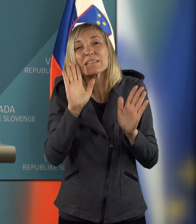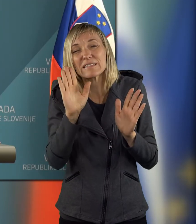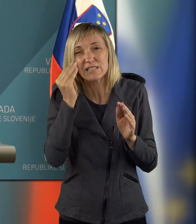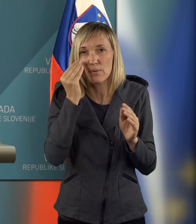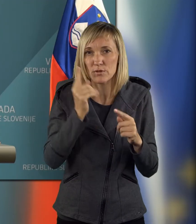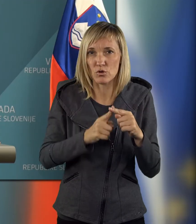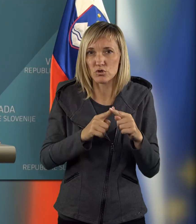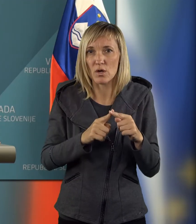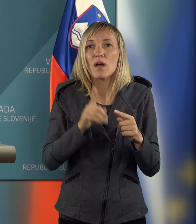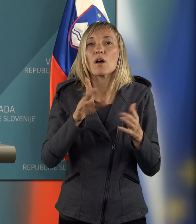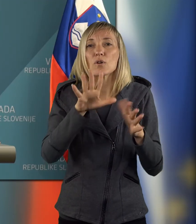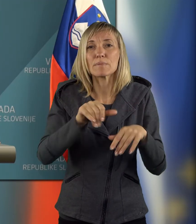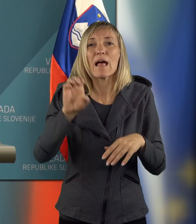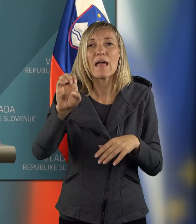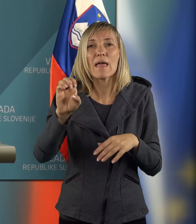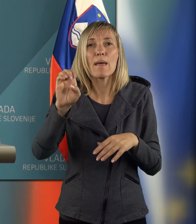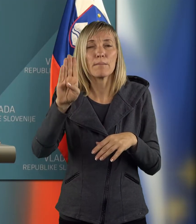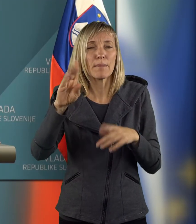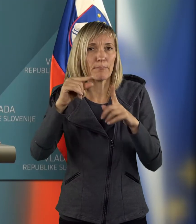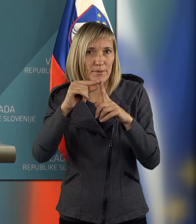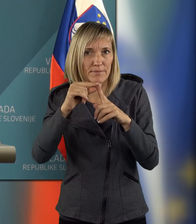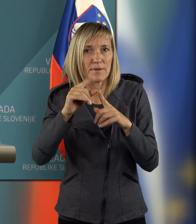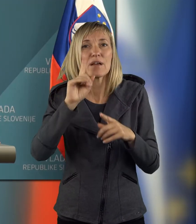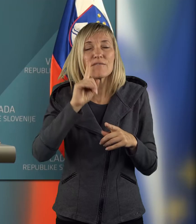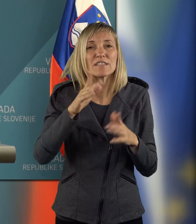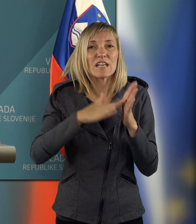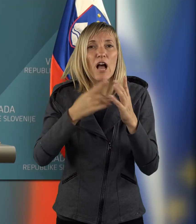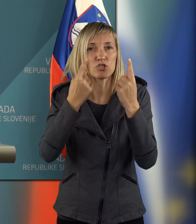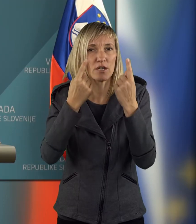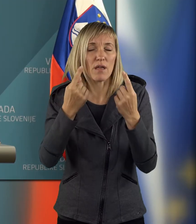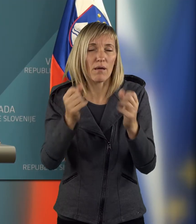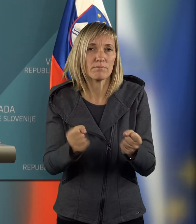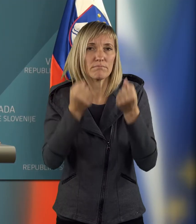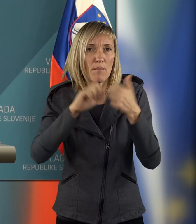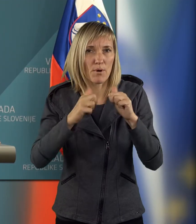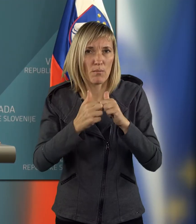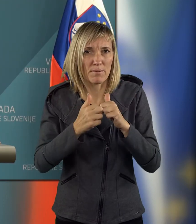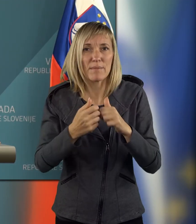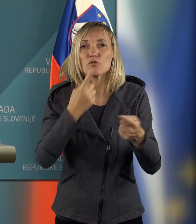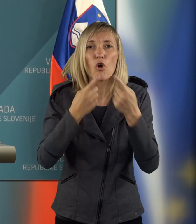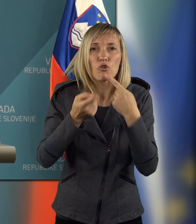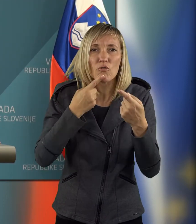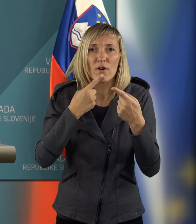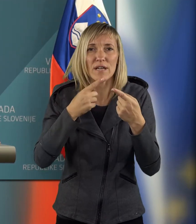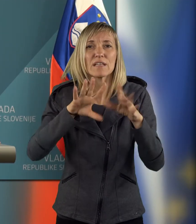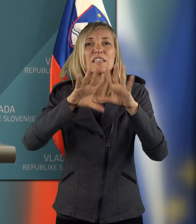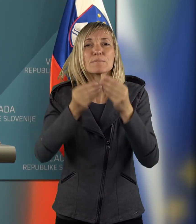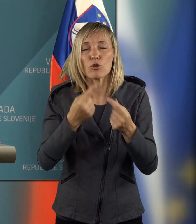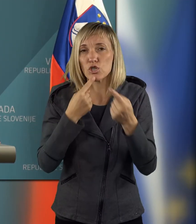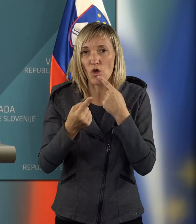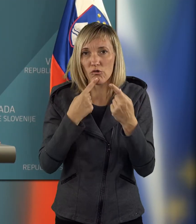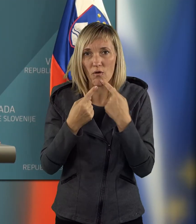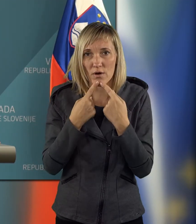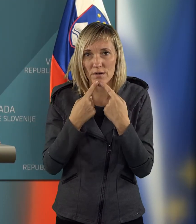je vlada sprejela EDP. Veste pa, da kakšne so težave spreje in načinom dogovarjanja splošnega